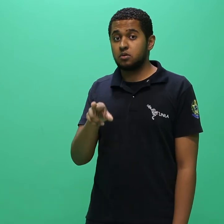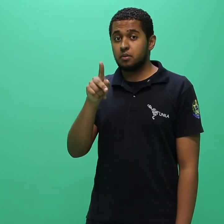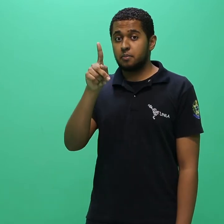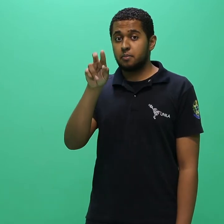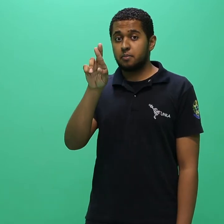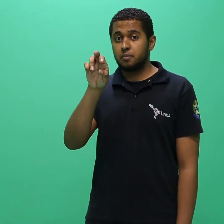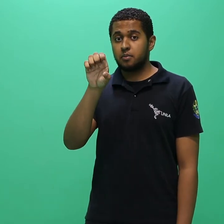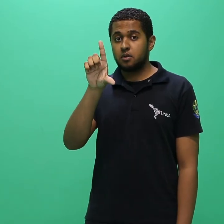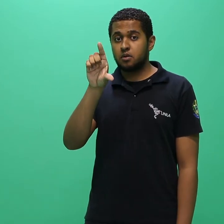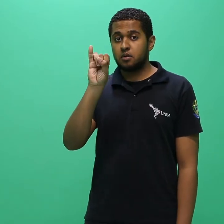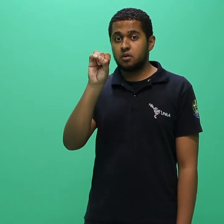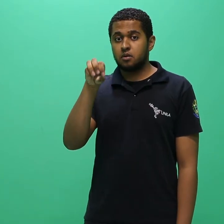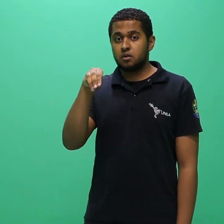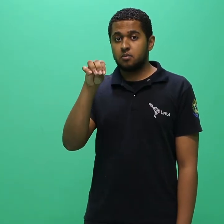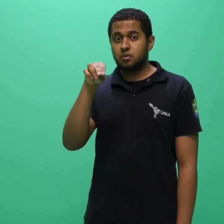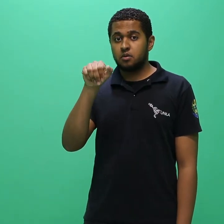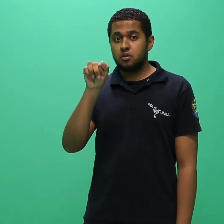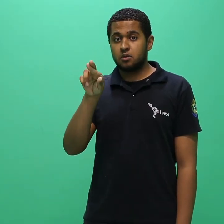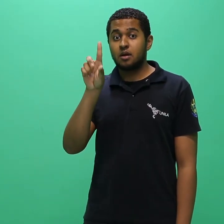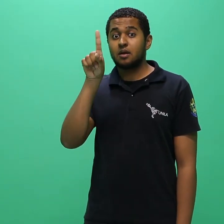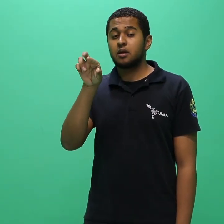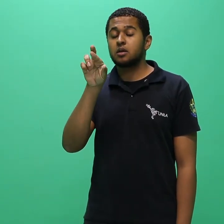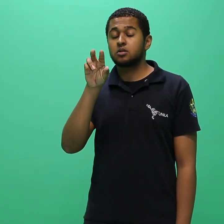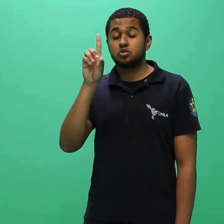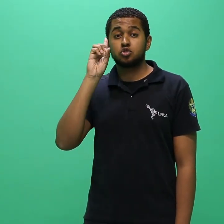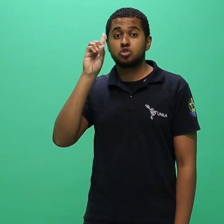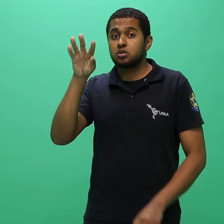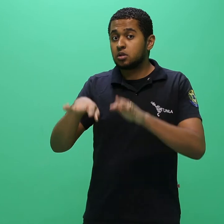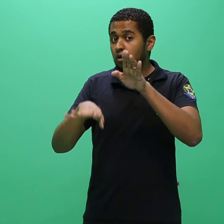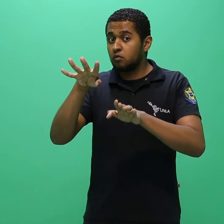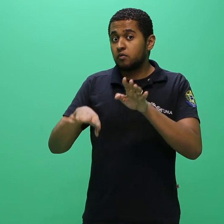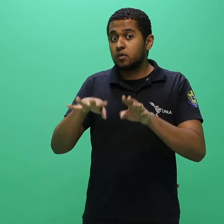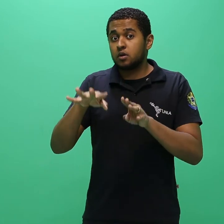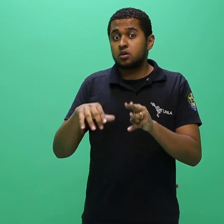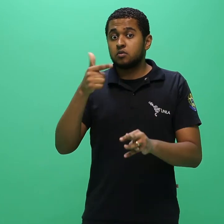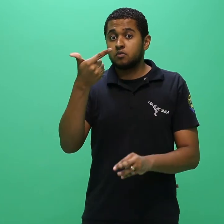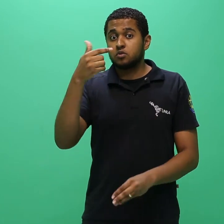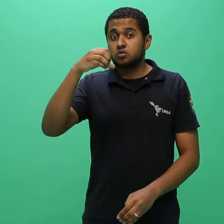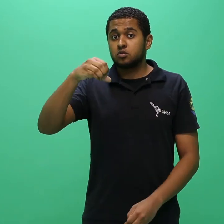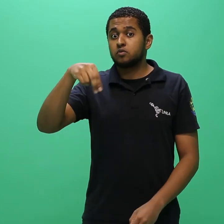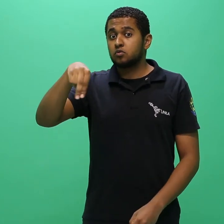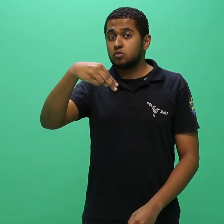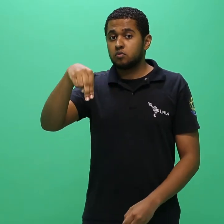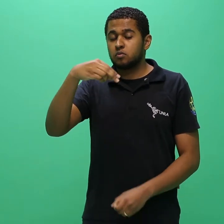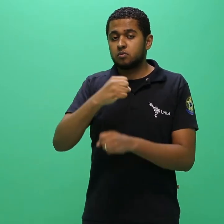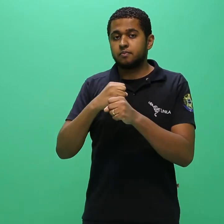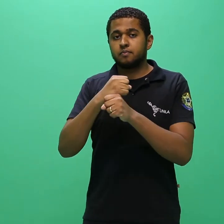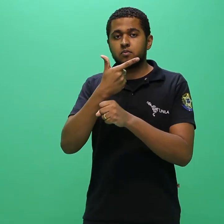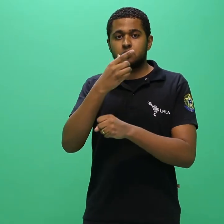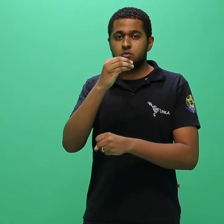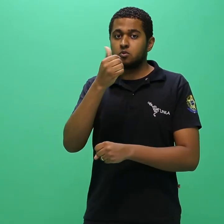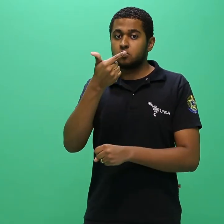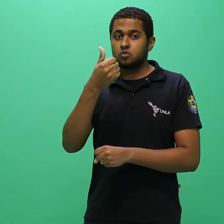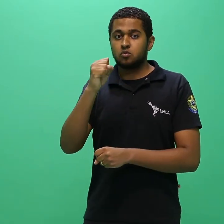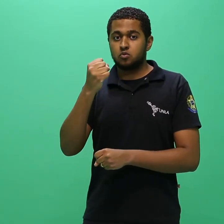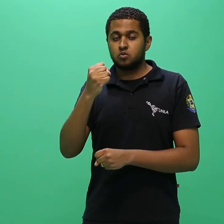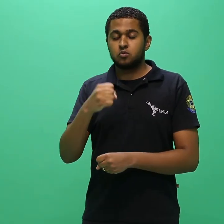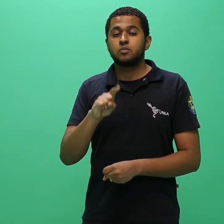29 de novembro de 2018 por meio de edital próprio, publicado no portal de editais da